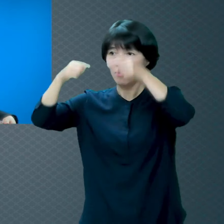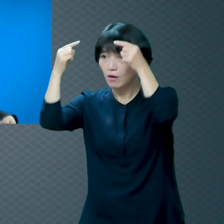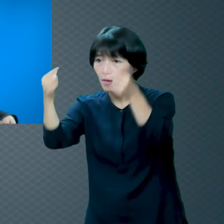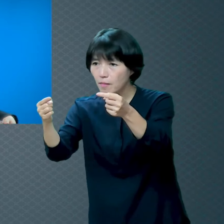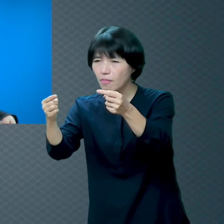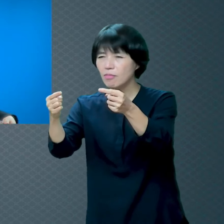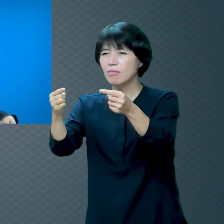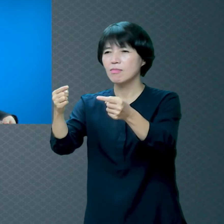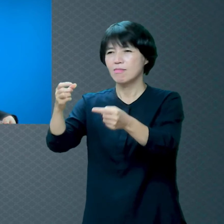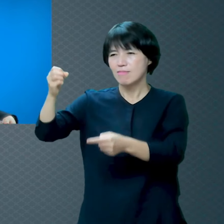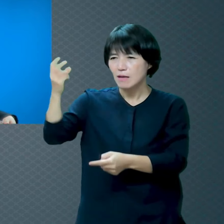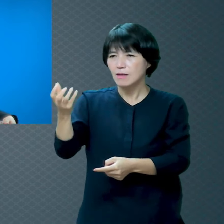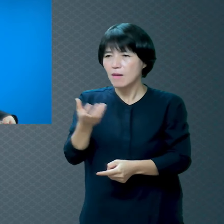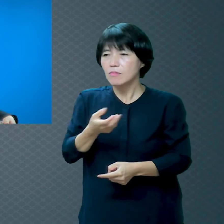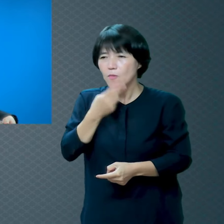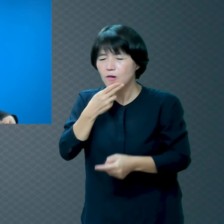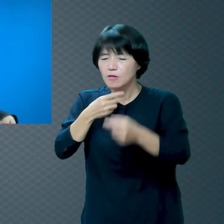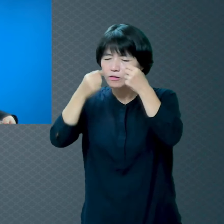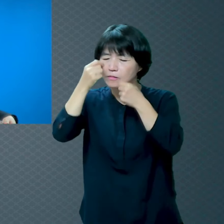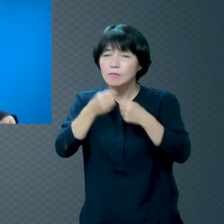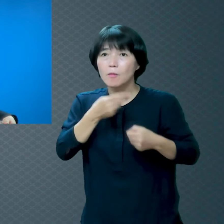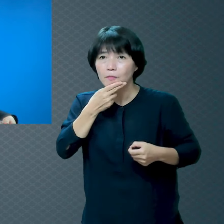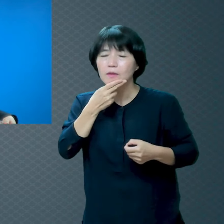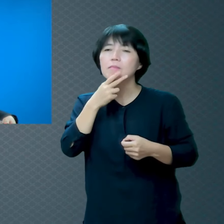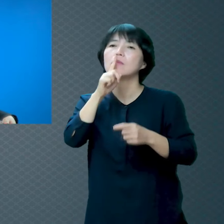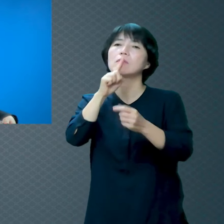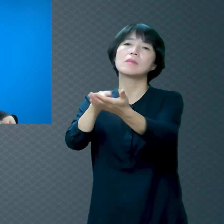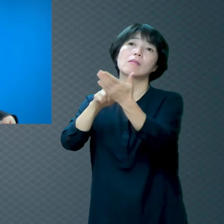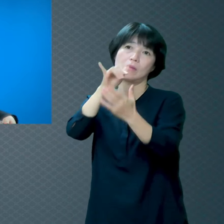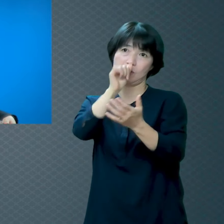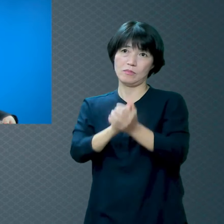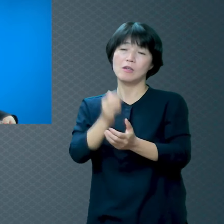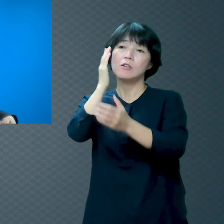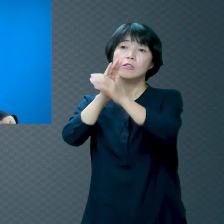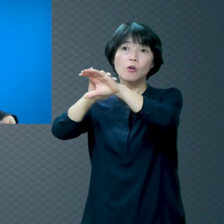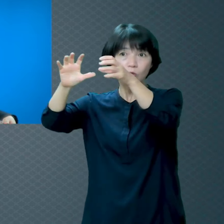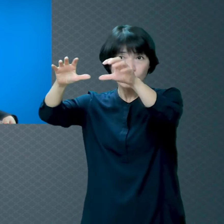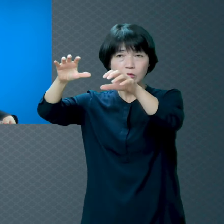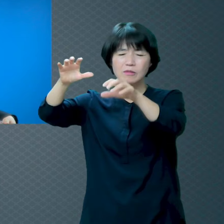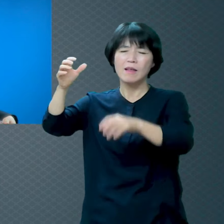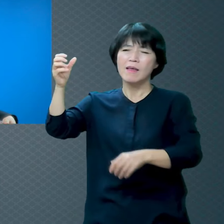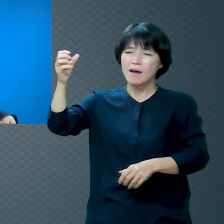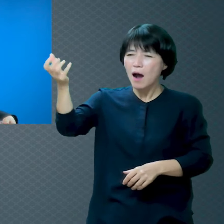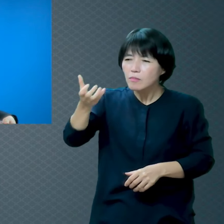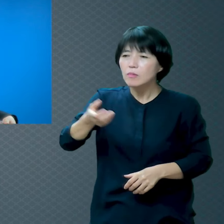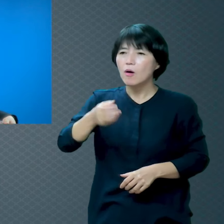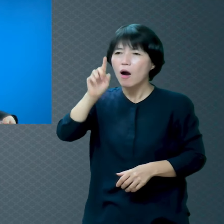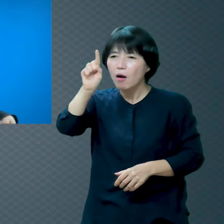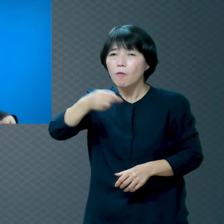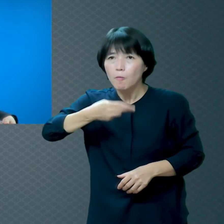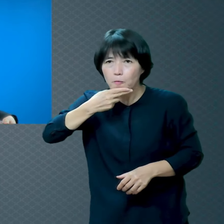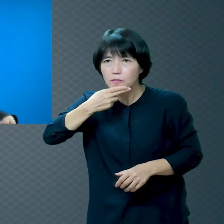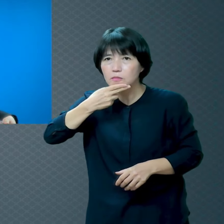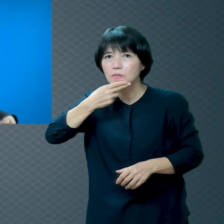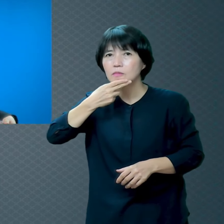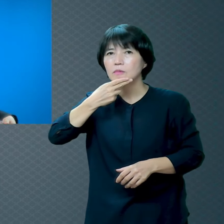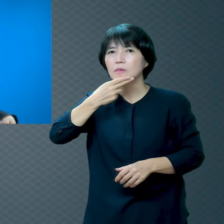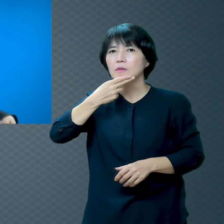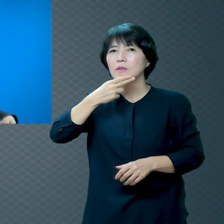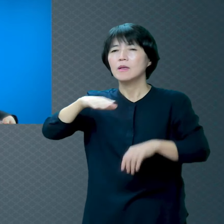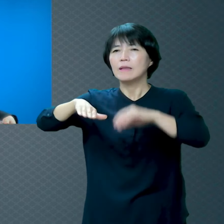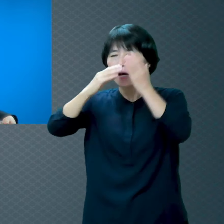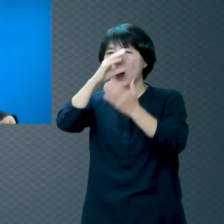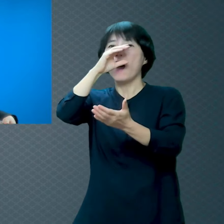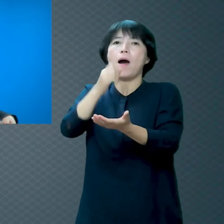가운데에서 아주 좋아하는 말씀 중에 하나예요 아픈 것이 다시 있지 아니하리니 천국은